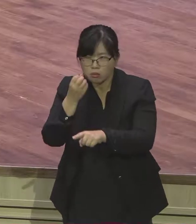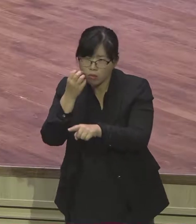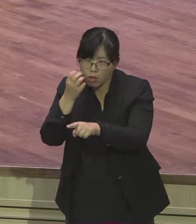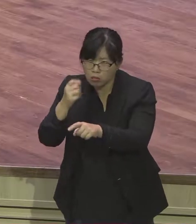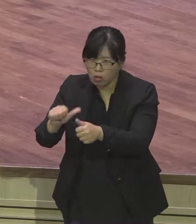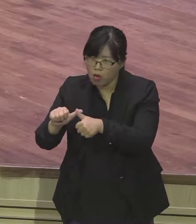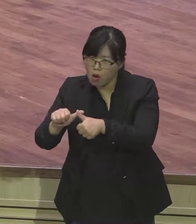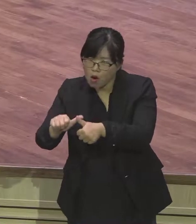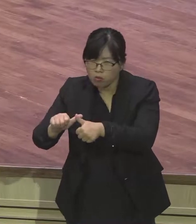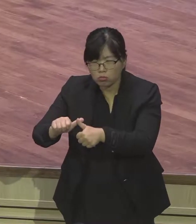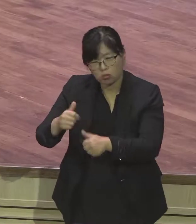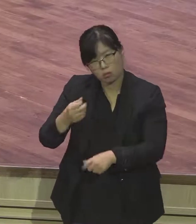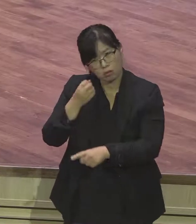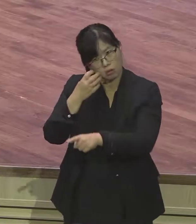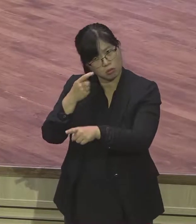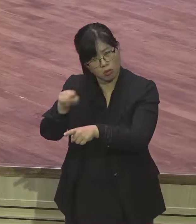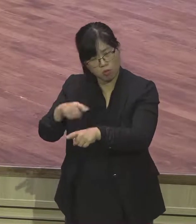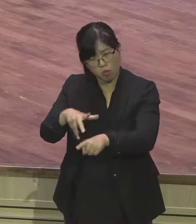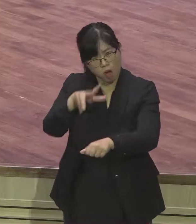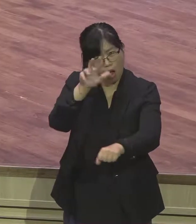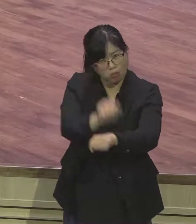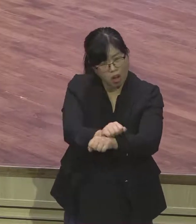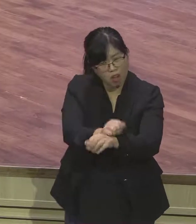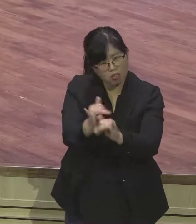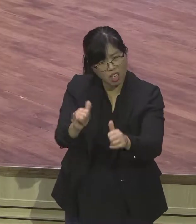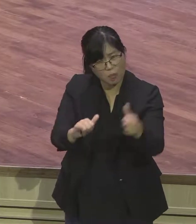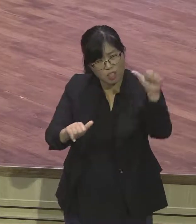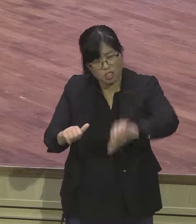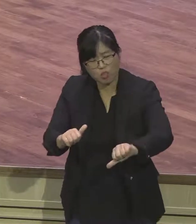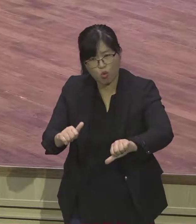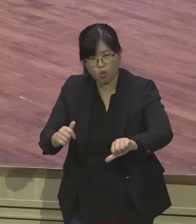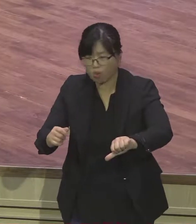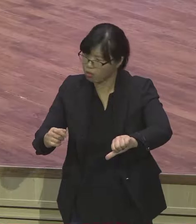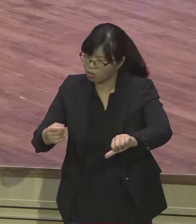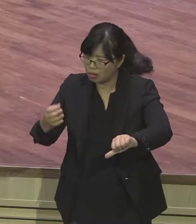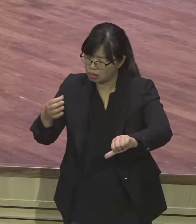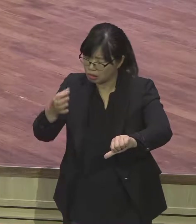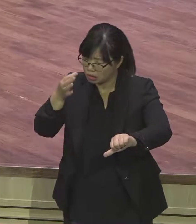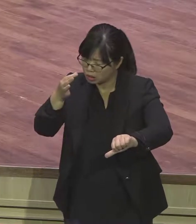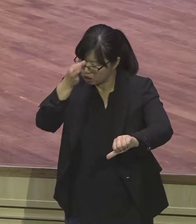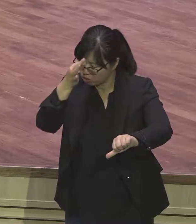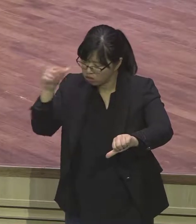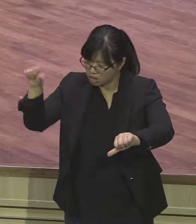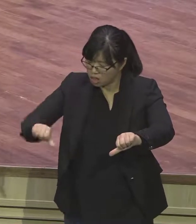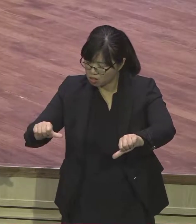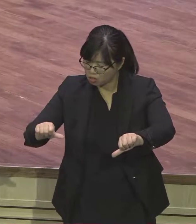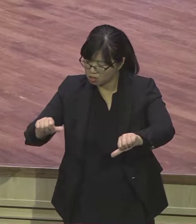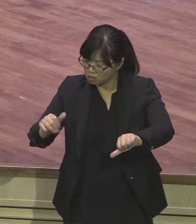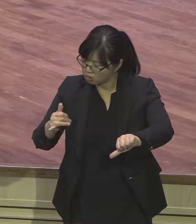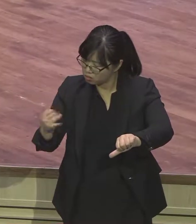성부를 조작한 거 아닌가 이렇게 말합니다 이렇게 오늘날 아담 스미스가